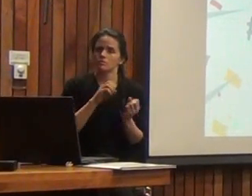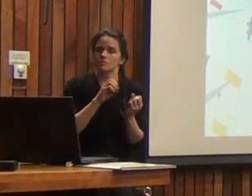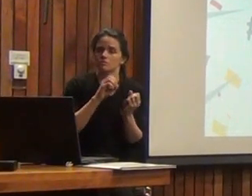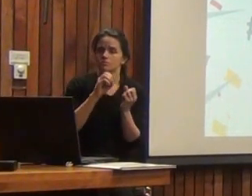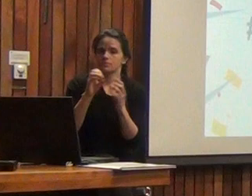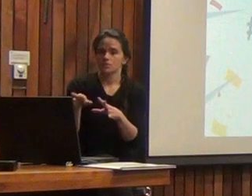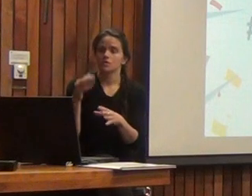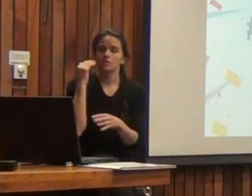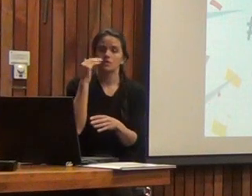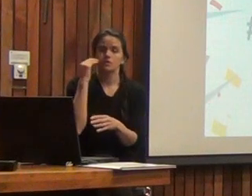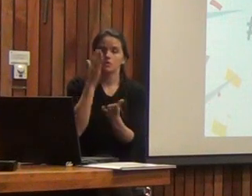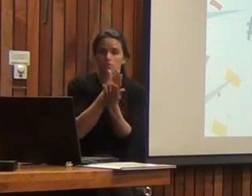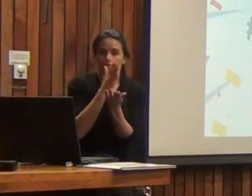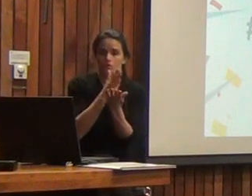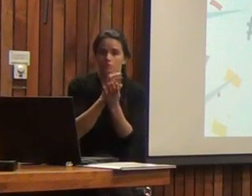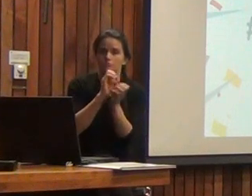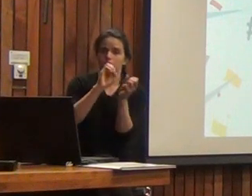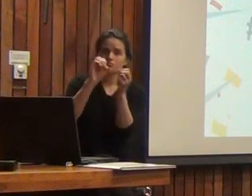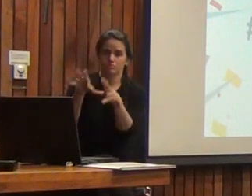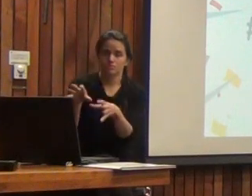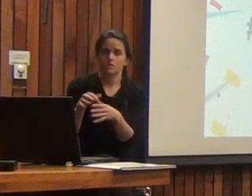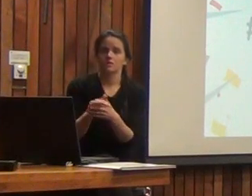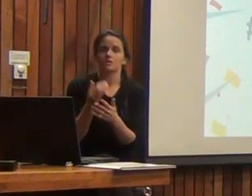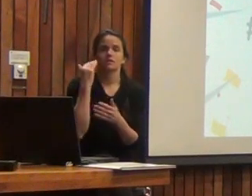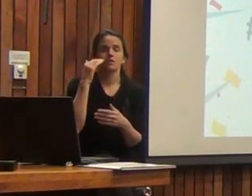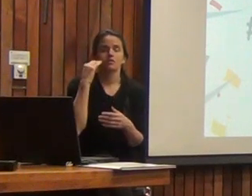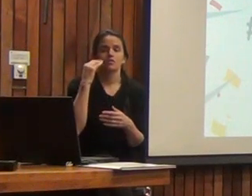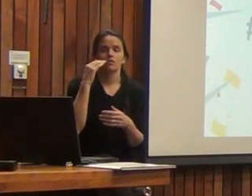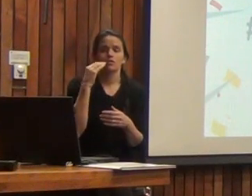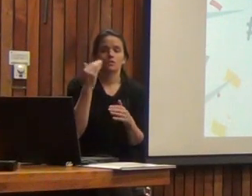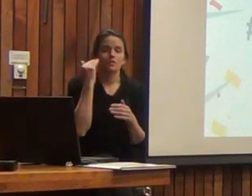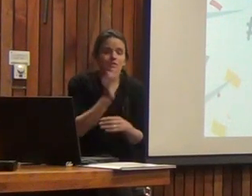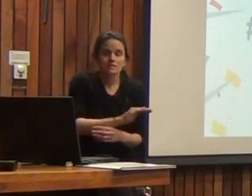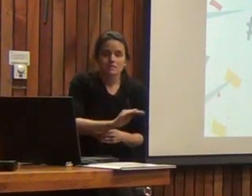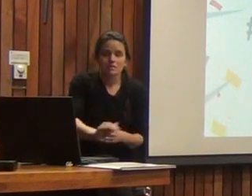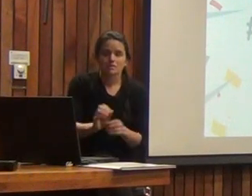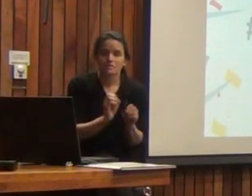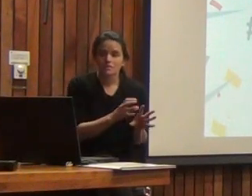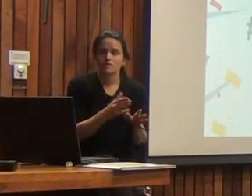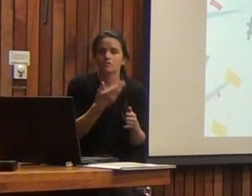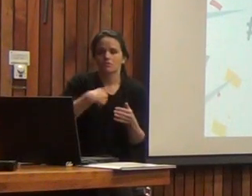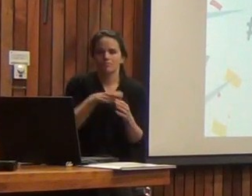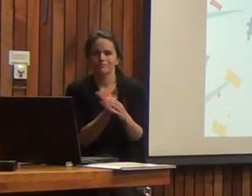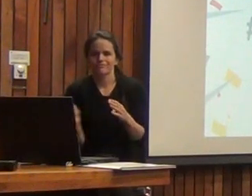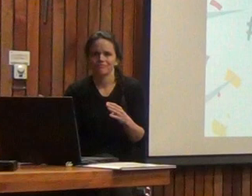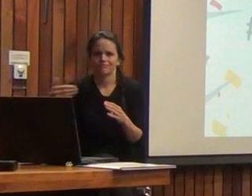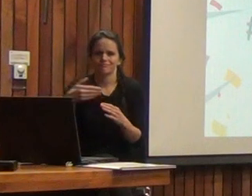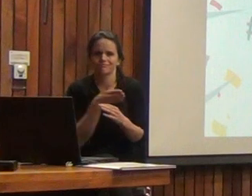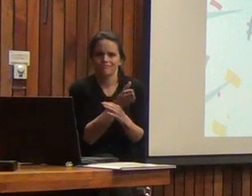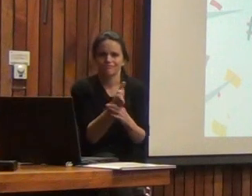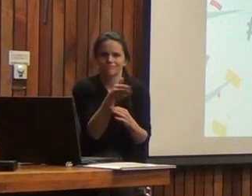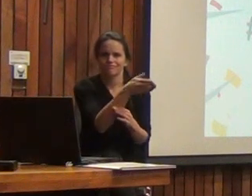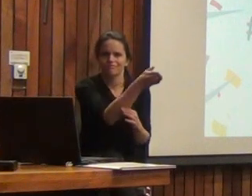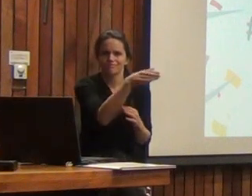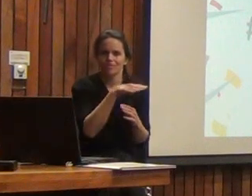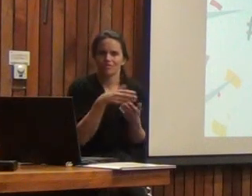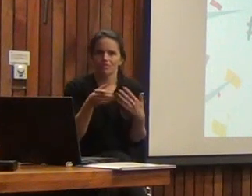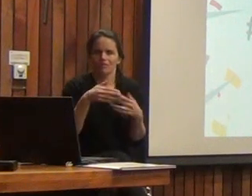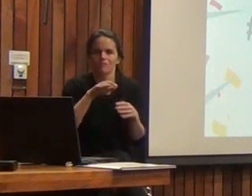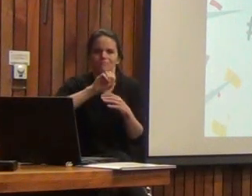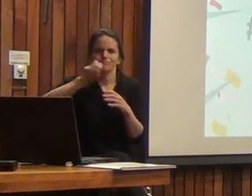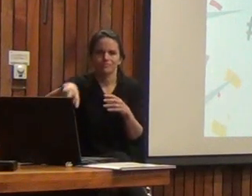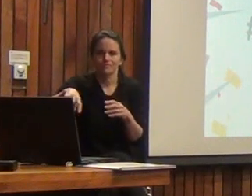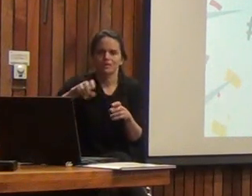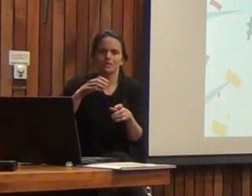los niños al colegio, nos toca dejar a los niños al jardín, nosotros tenemos que desviarnos de la ruta, los dejamos en tercera fila,